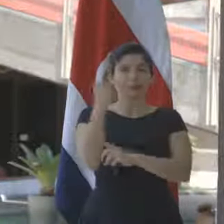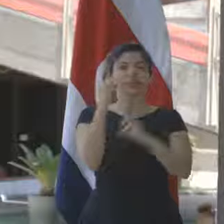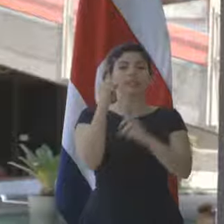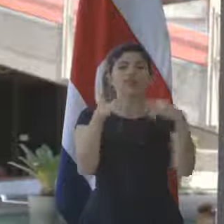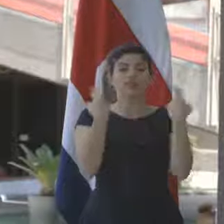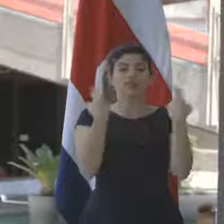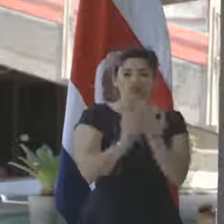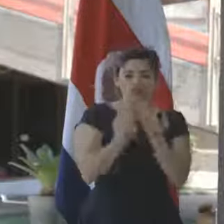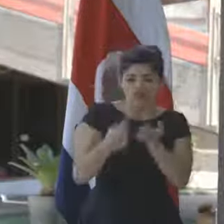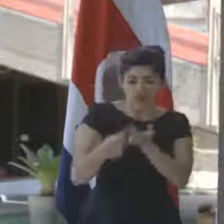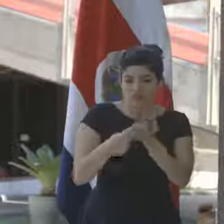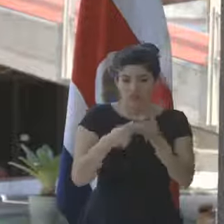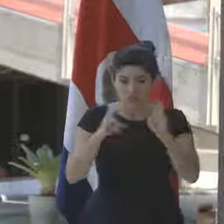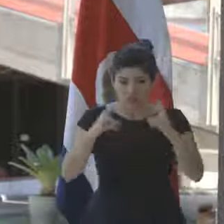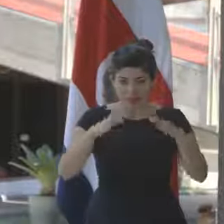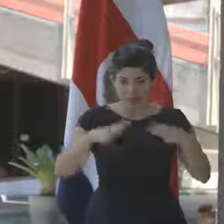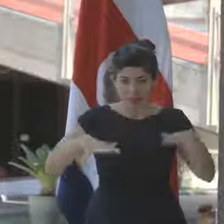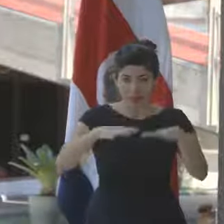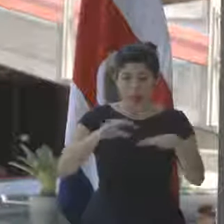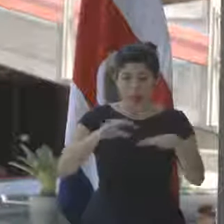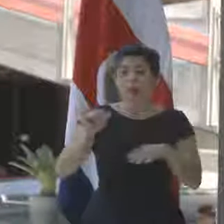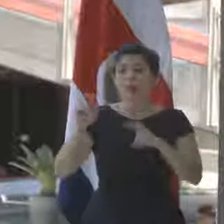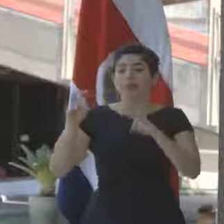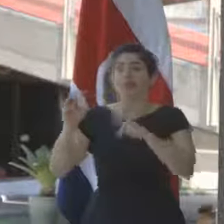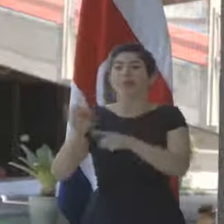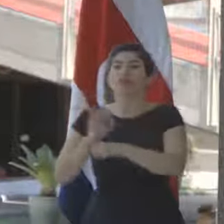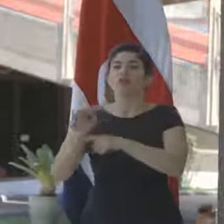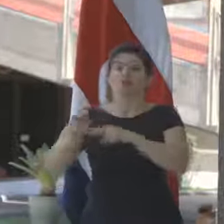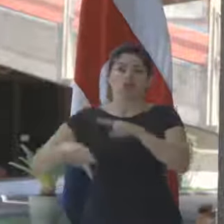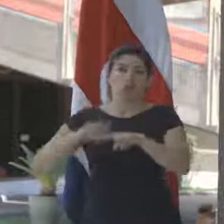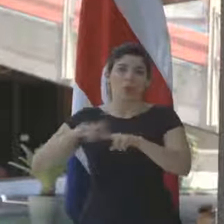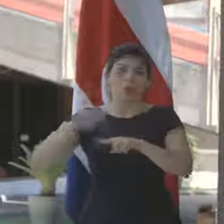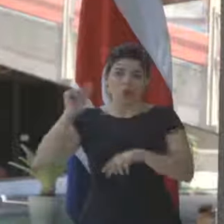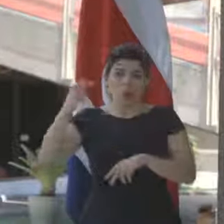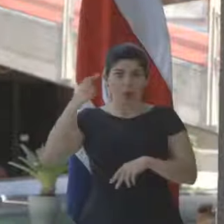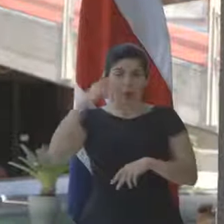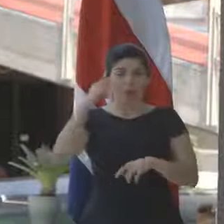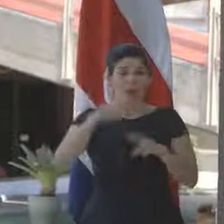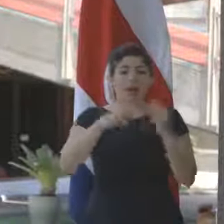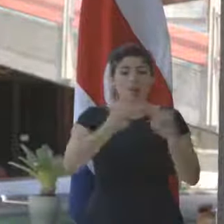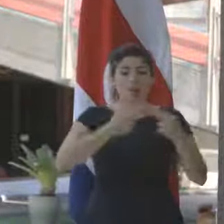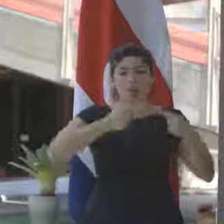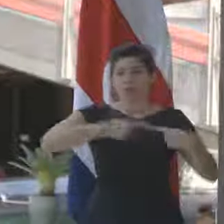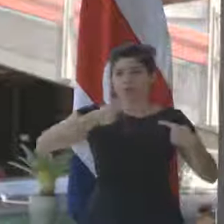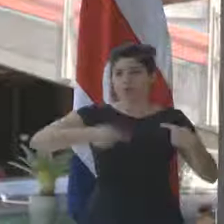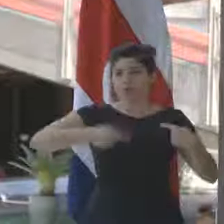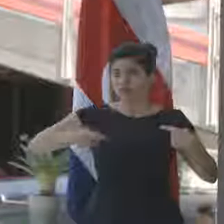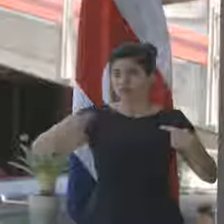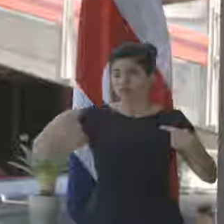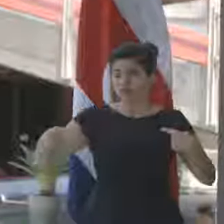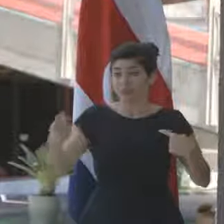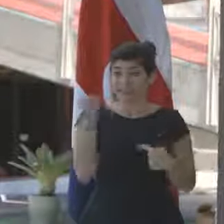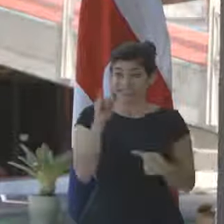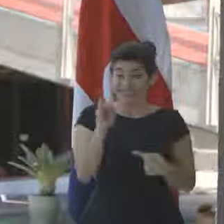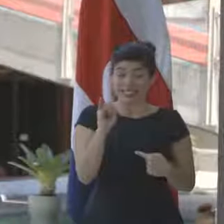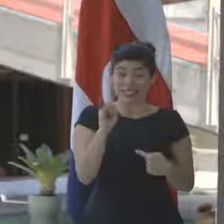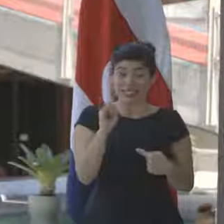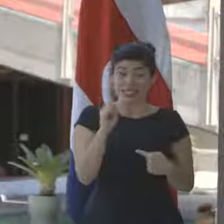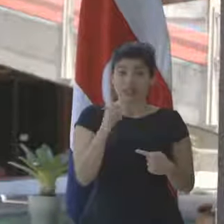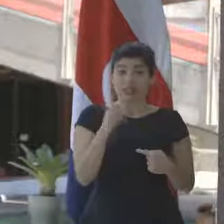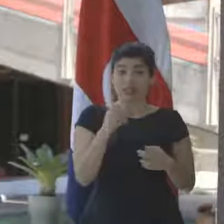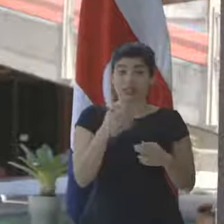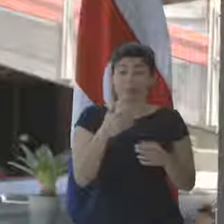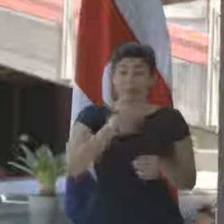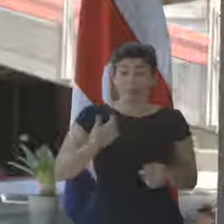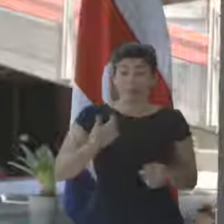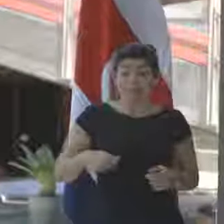temas en el campo o temas del funcionamiento normal del gobierno, para tener una reunión periódica. Si es solicitado por el